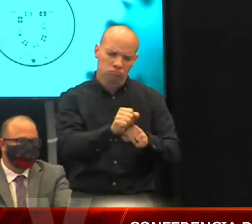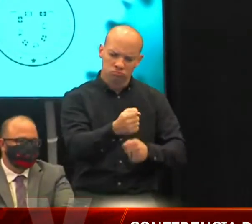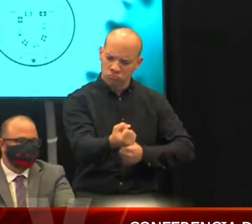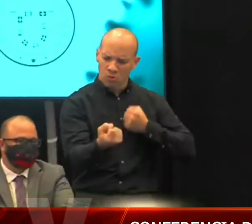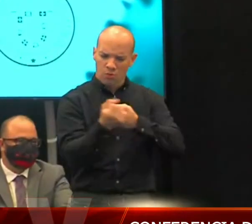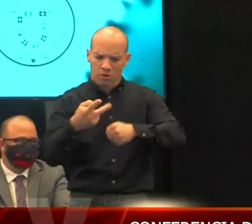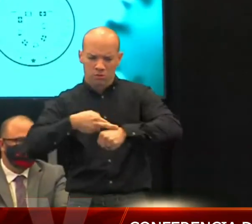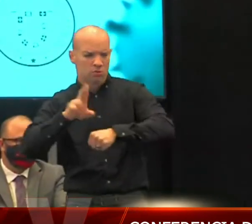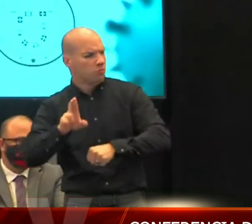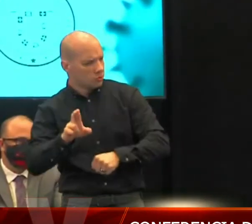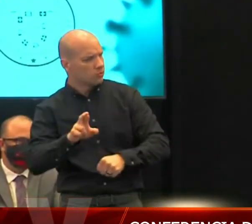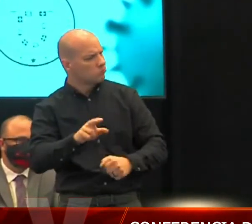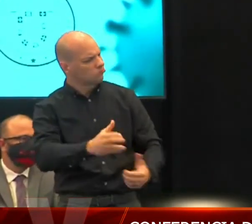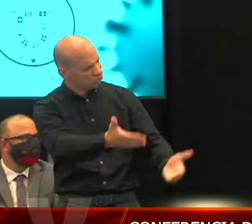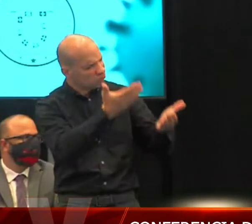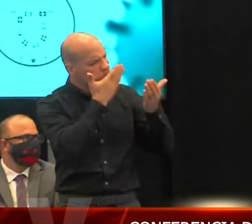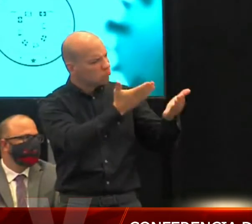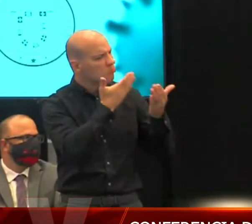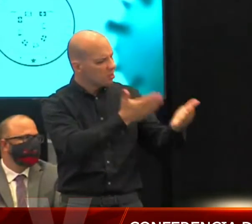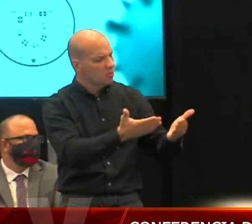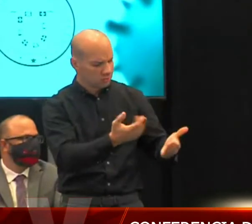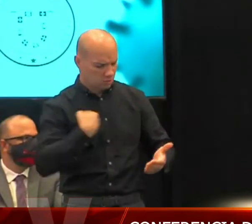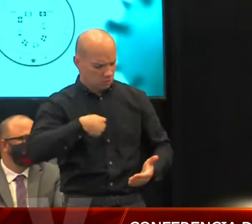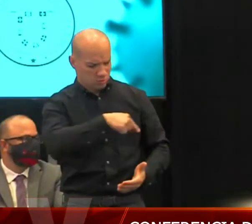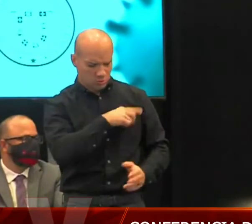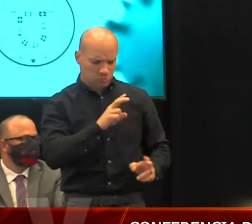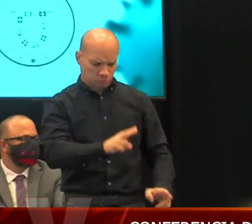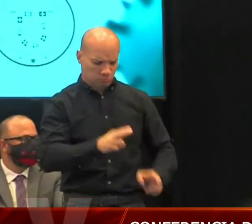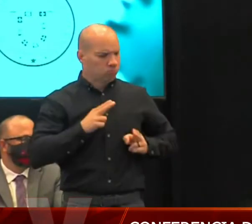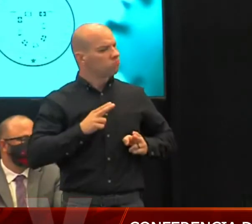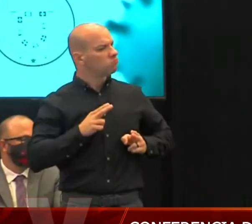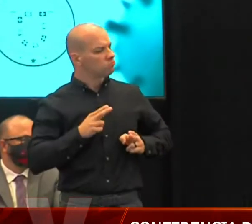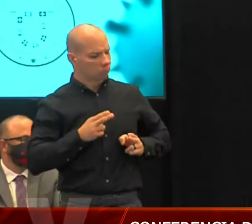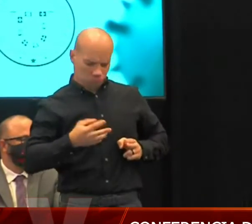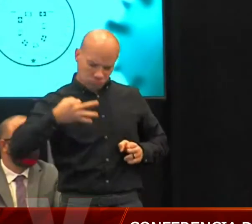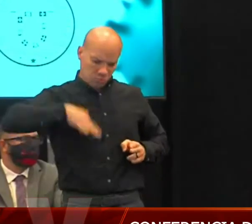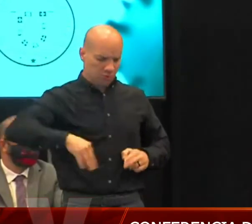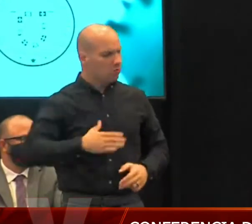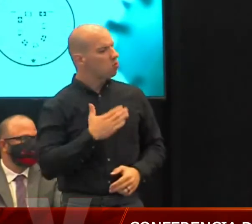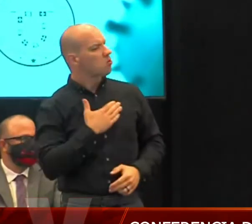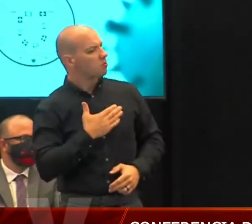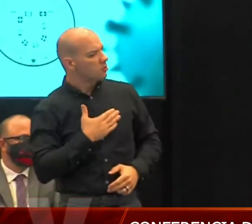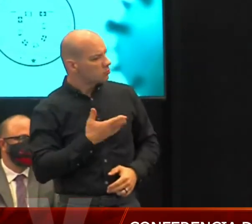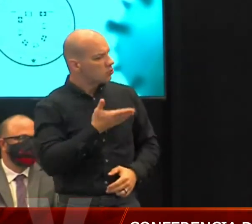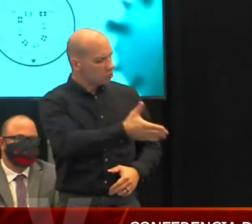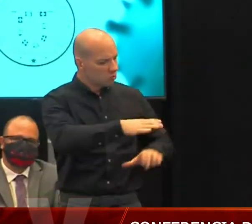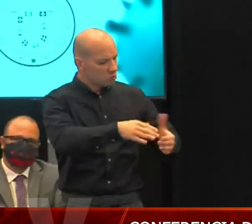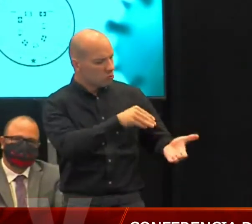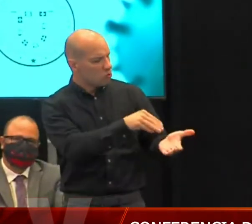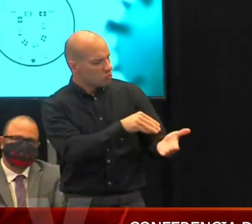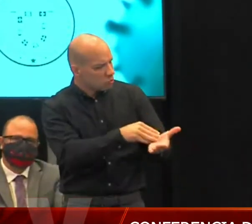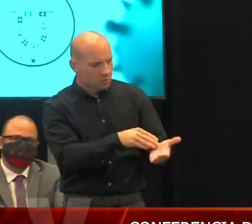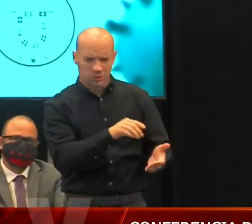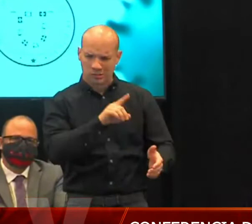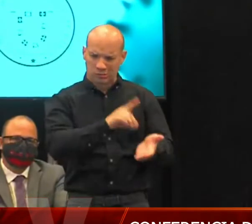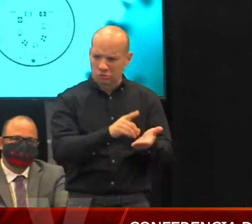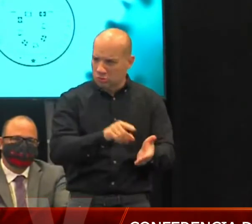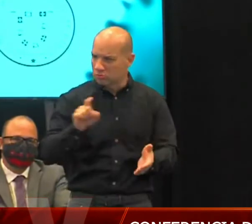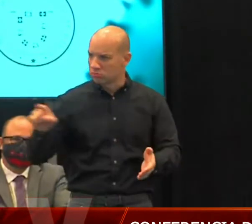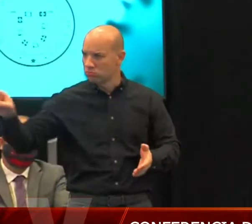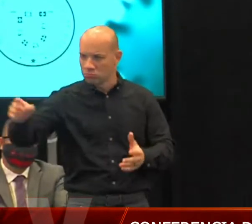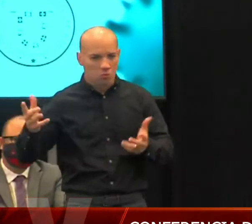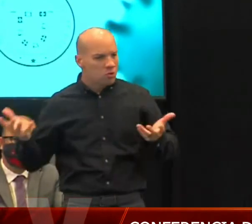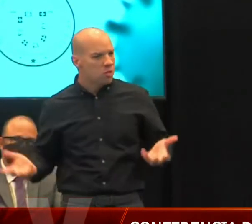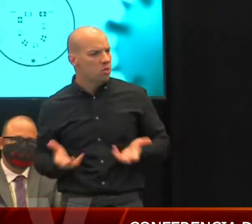desde el primer día. Y yo se lo agradezco. Para nosotros ha sido un honor y un privilegio contar con usted y con su grupo médico, con todos los doctores que se encuentran aquí.